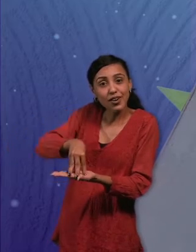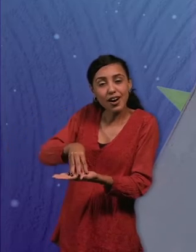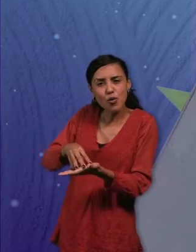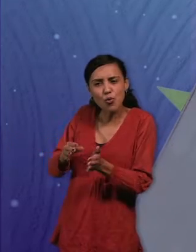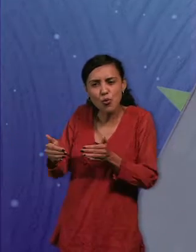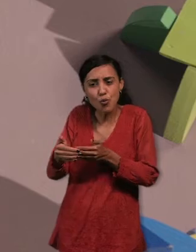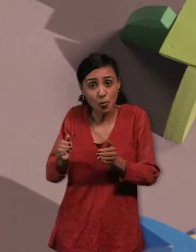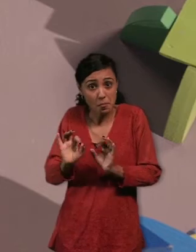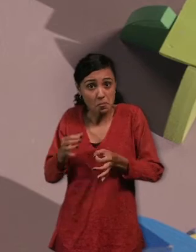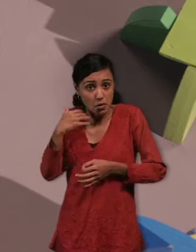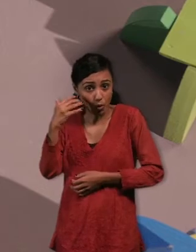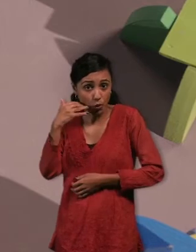mismo color, bueno, parecido.